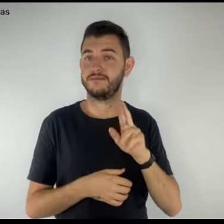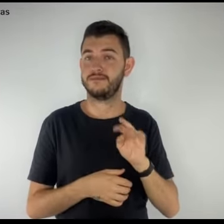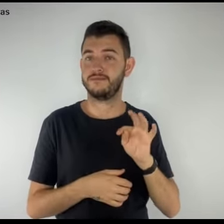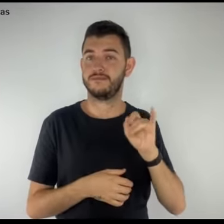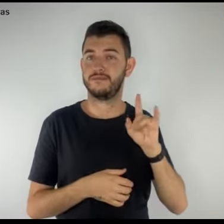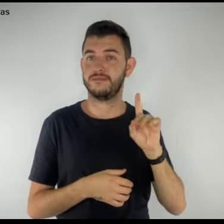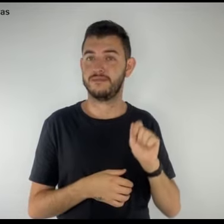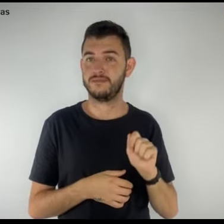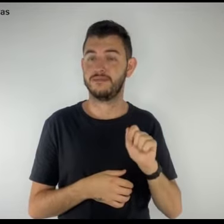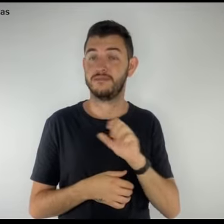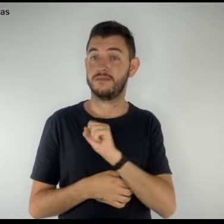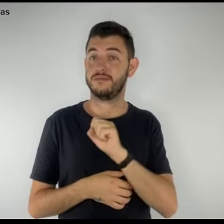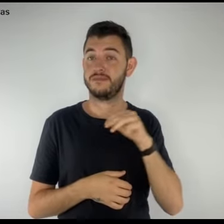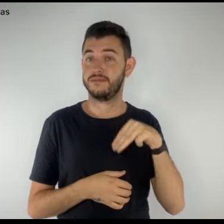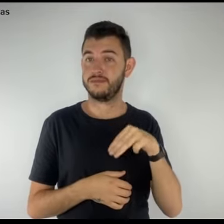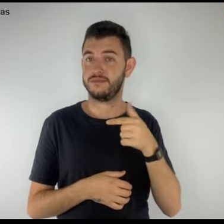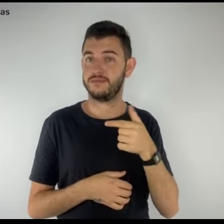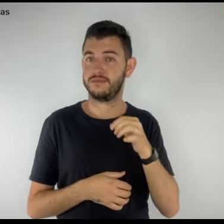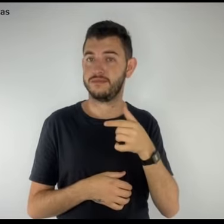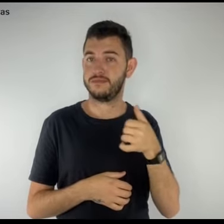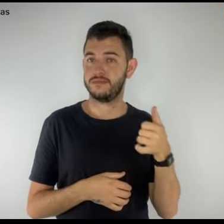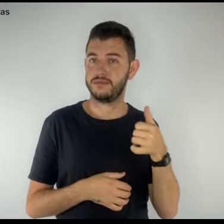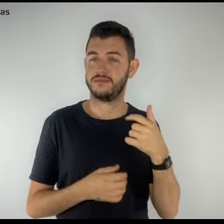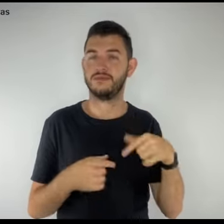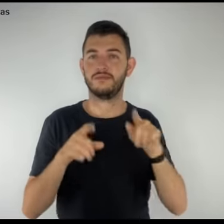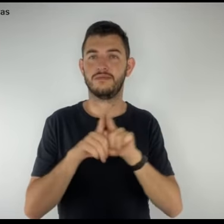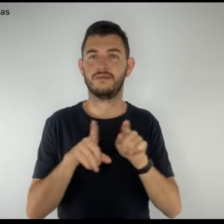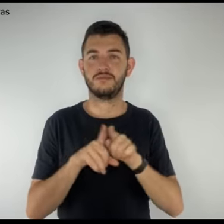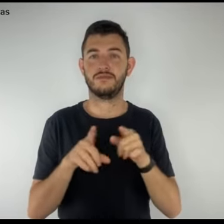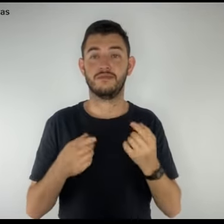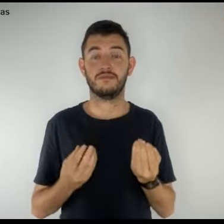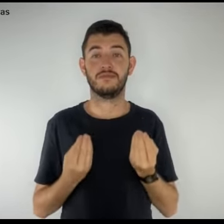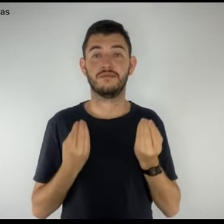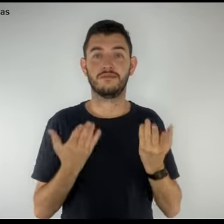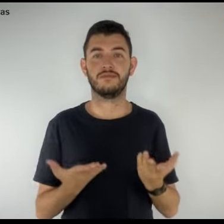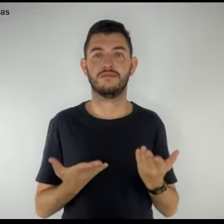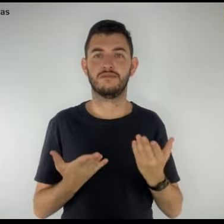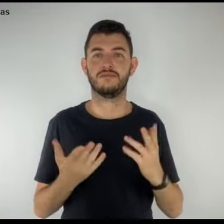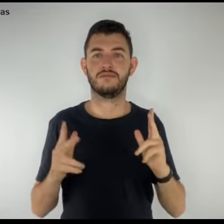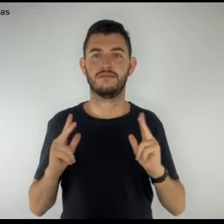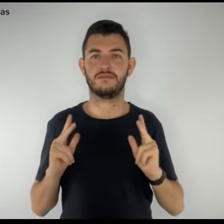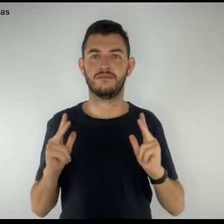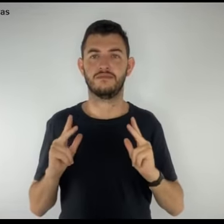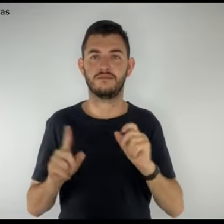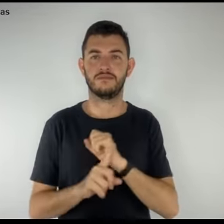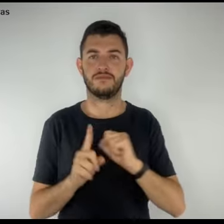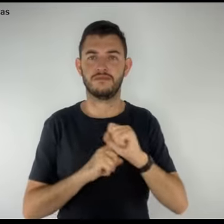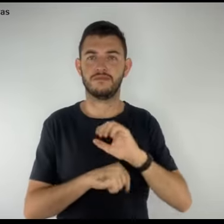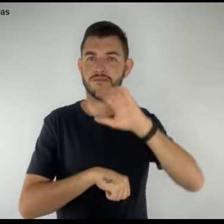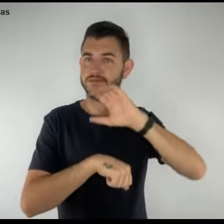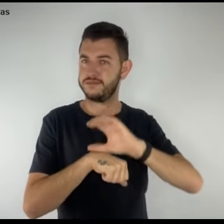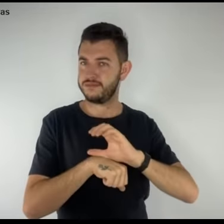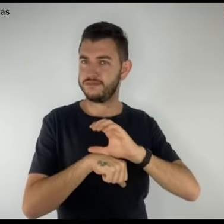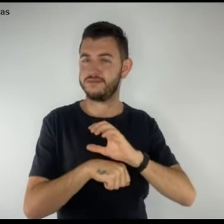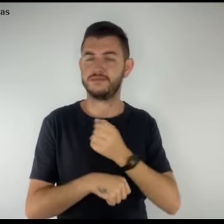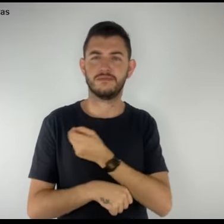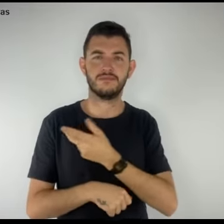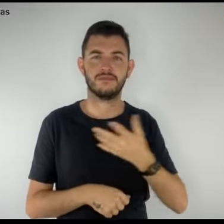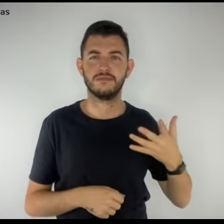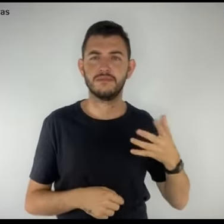8M 2021 e também doadores individuais da sociedade civil. Muitas